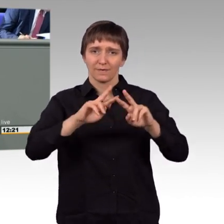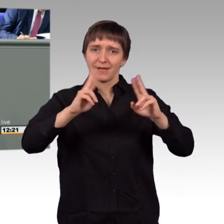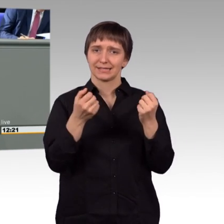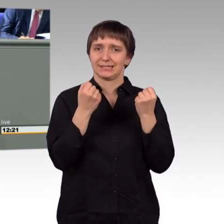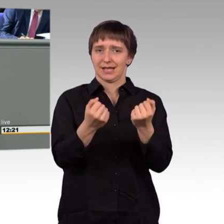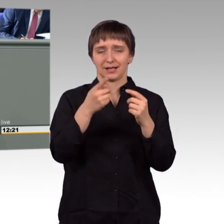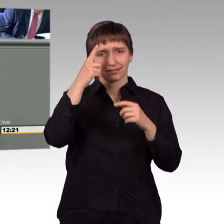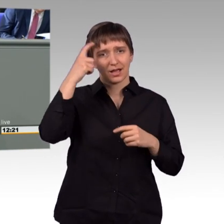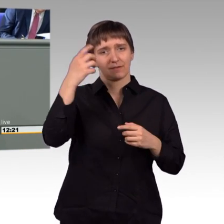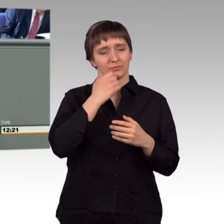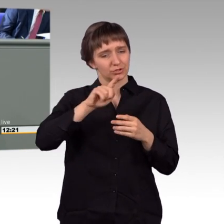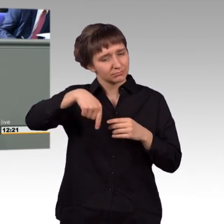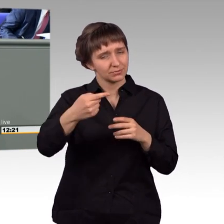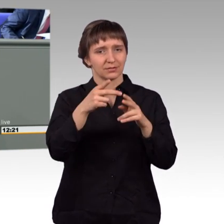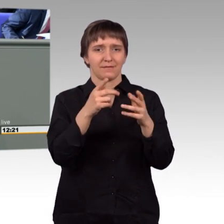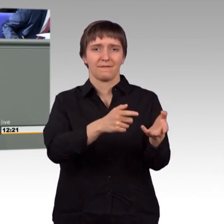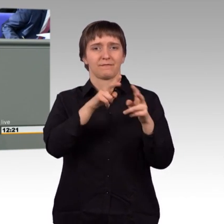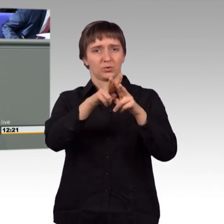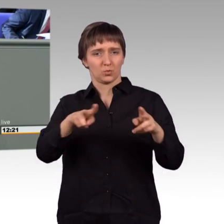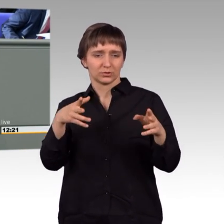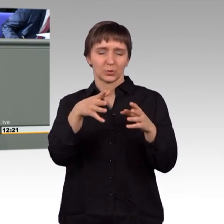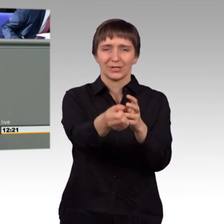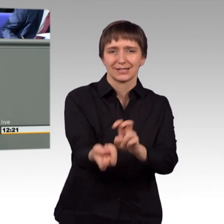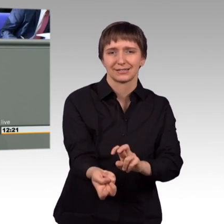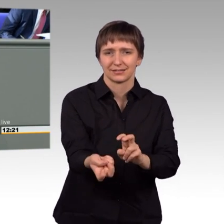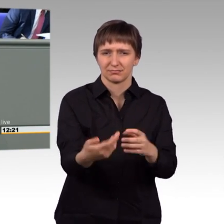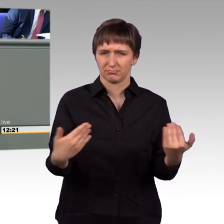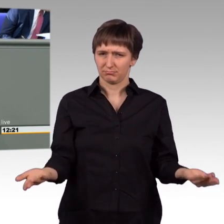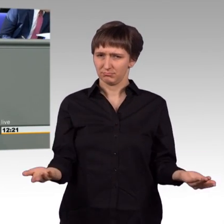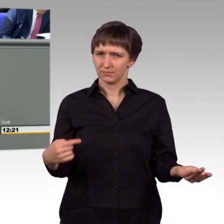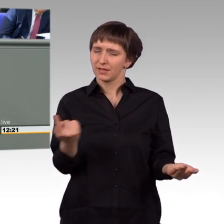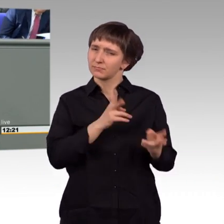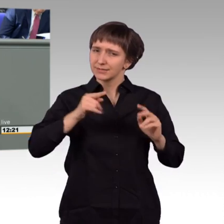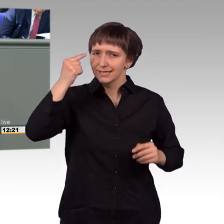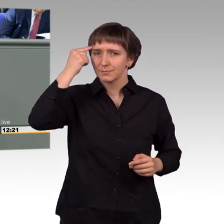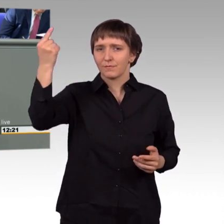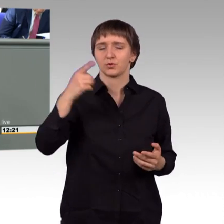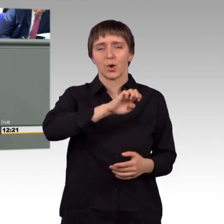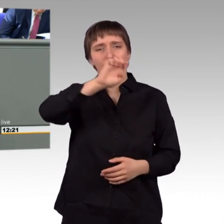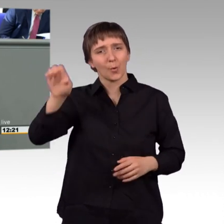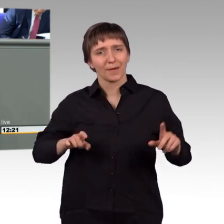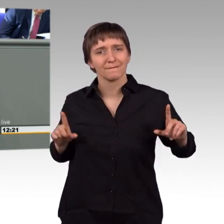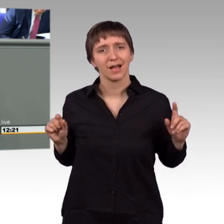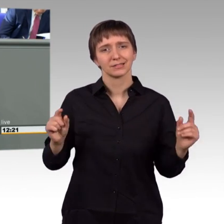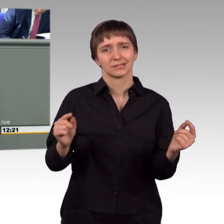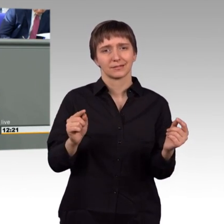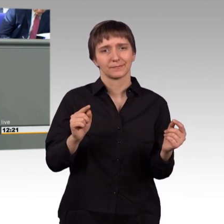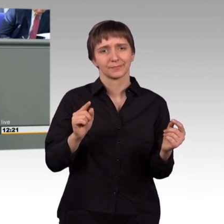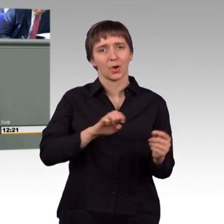wir selbstbewusst. Was ist denn Europa? Die Europäische Union ist eine der wenigen Regionen auf dieser